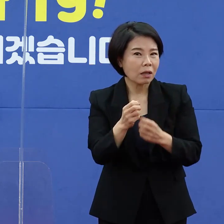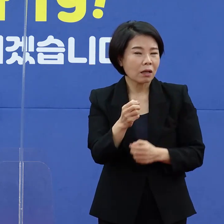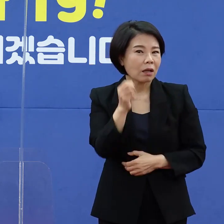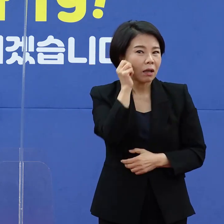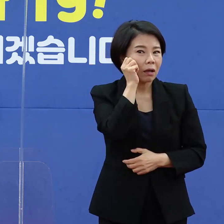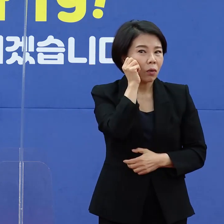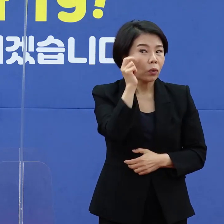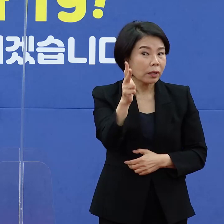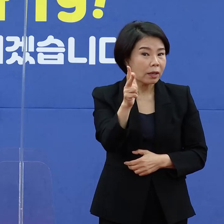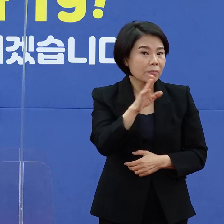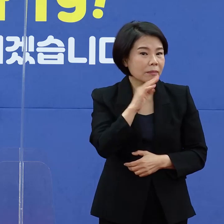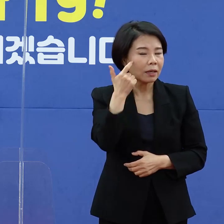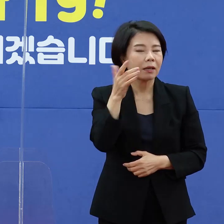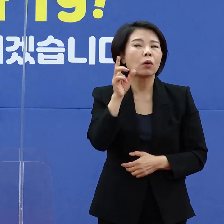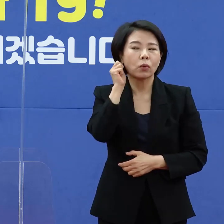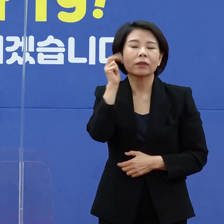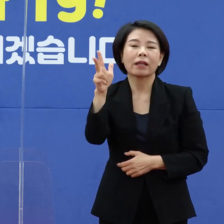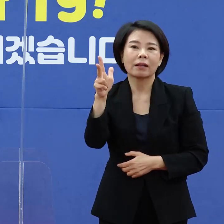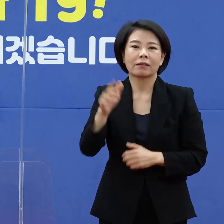말씀이신가요?